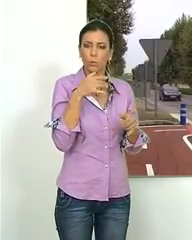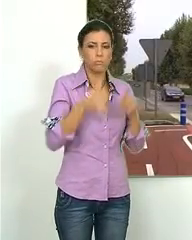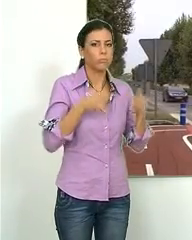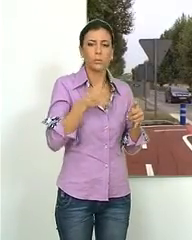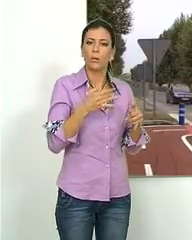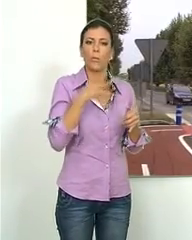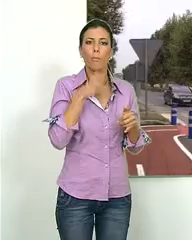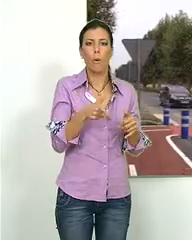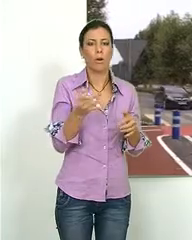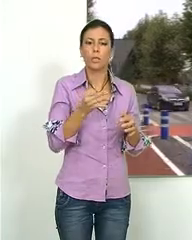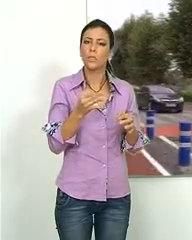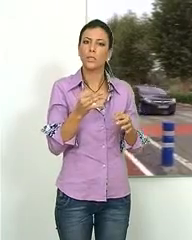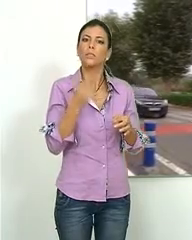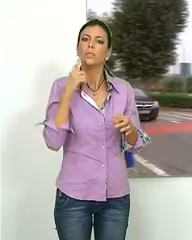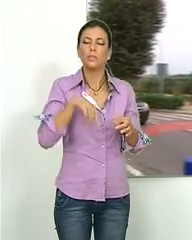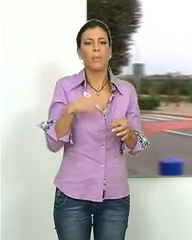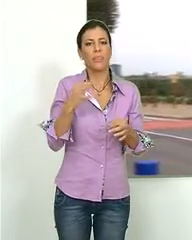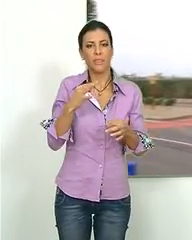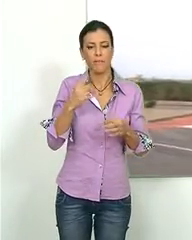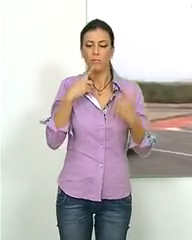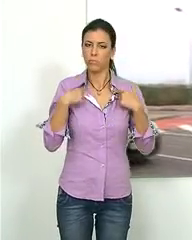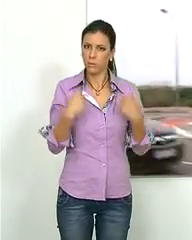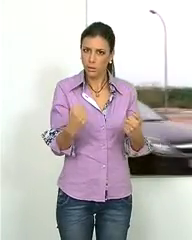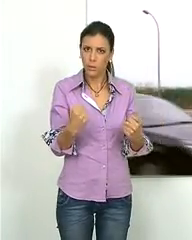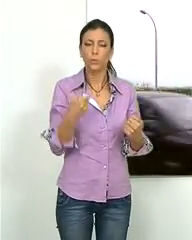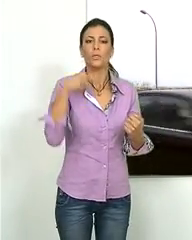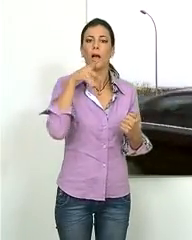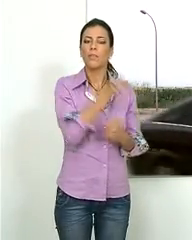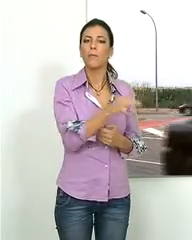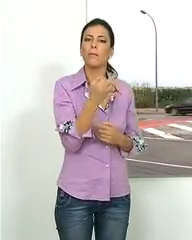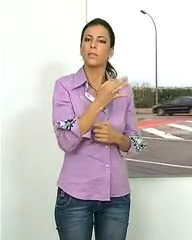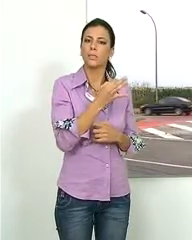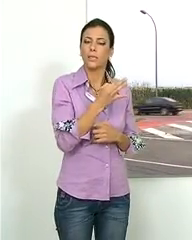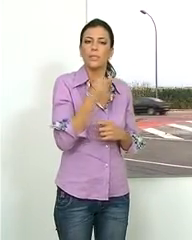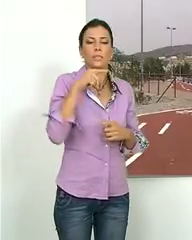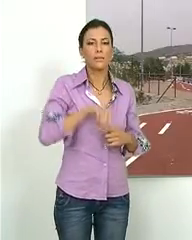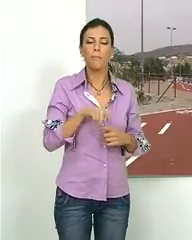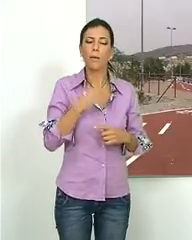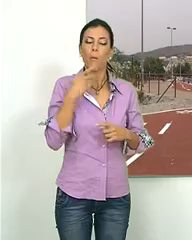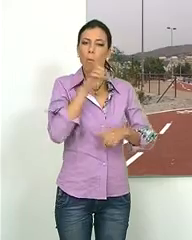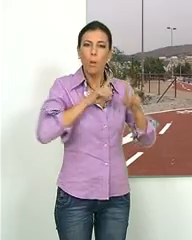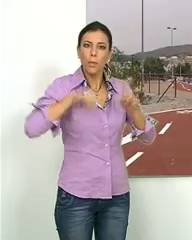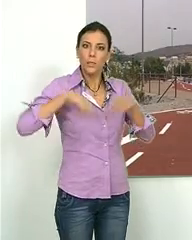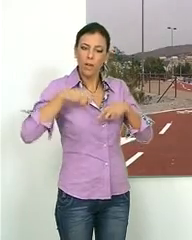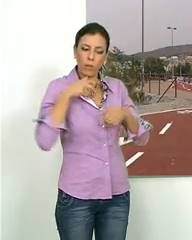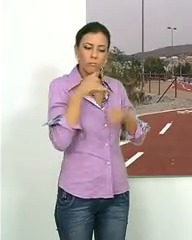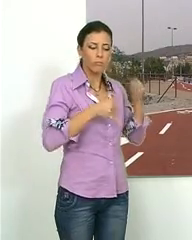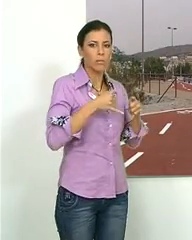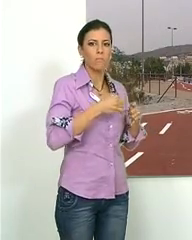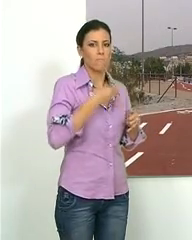este vehículo, que proporciona la práctica de un ejercicio sano. Además, han de aliviar el problema de tráfico y de no